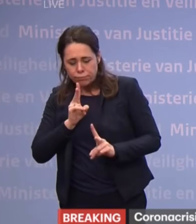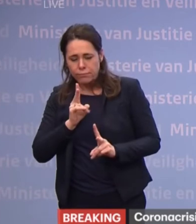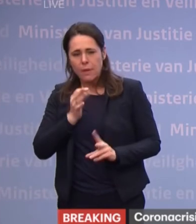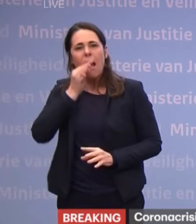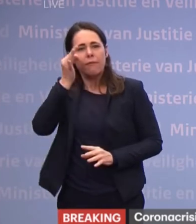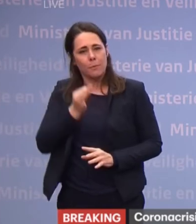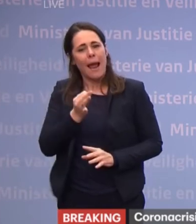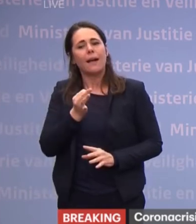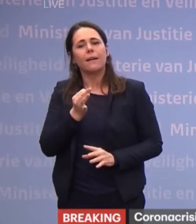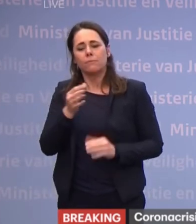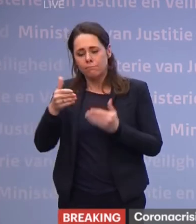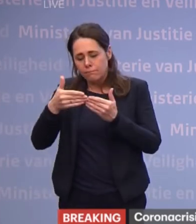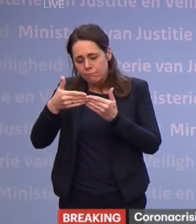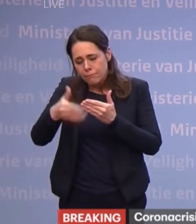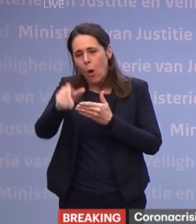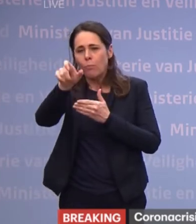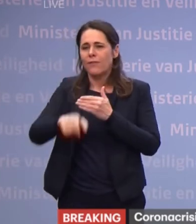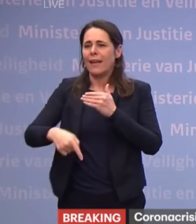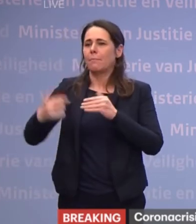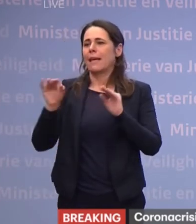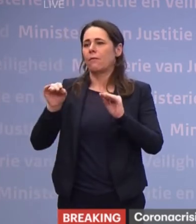informatie over krijgen.